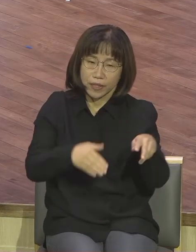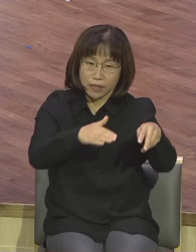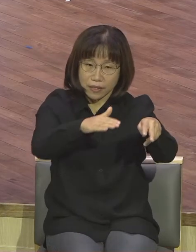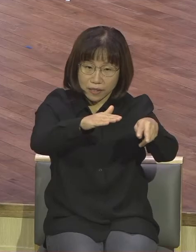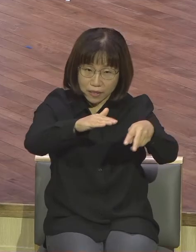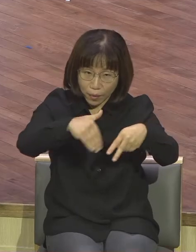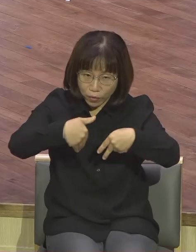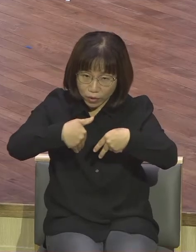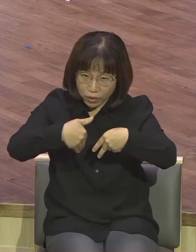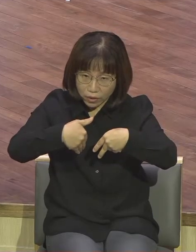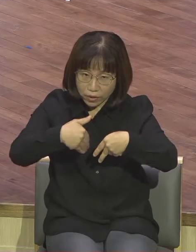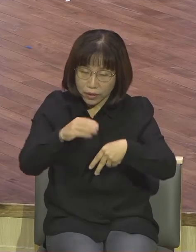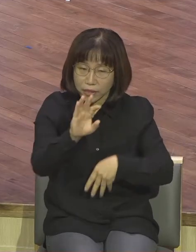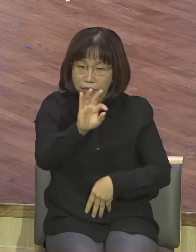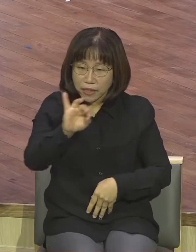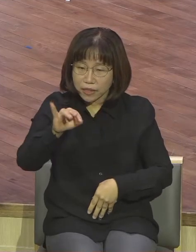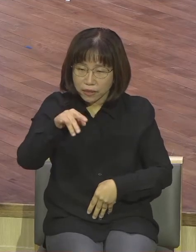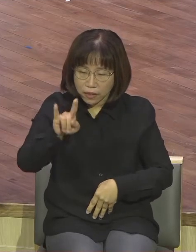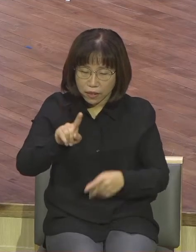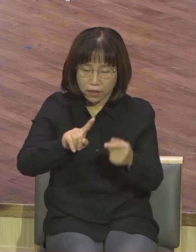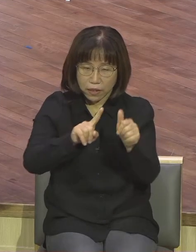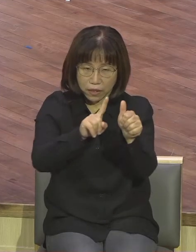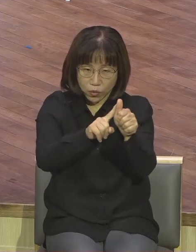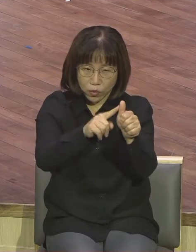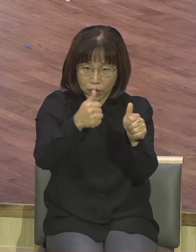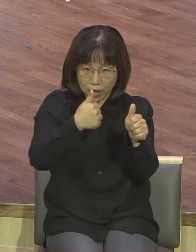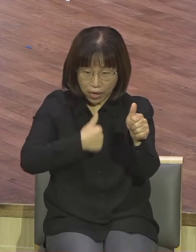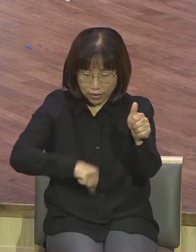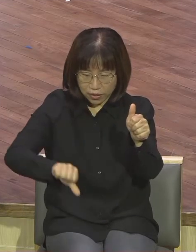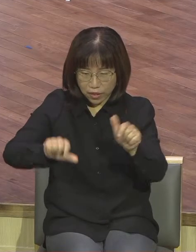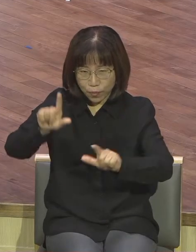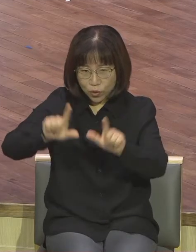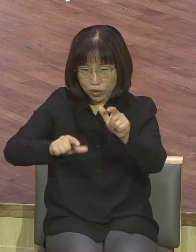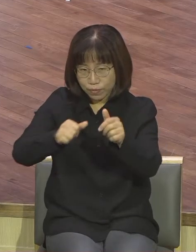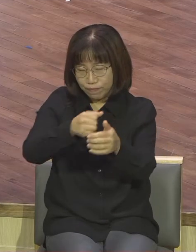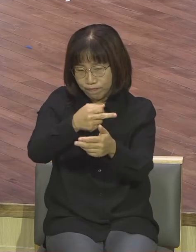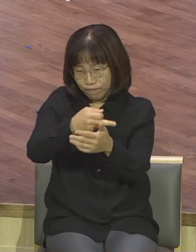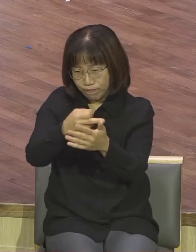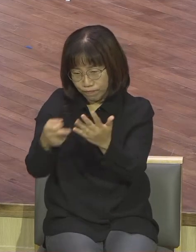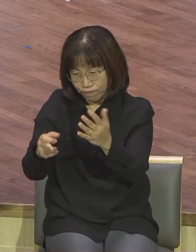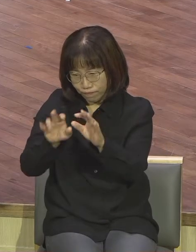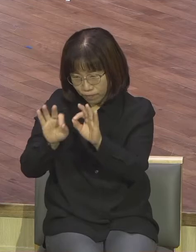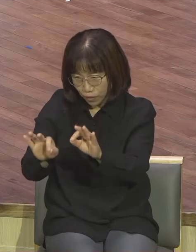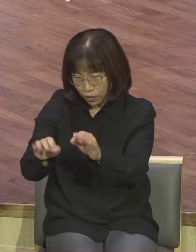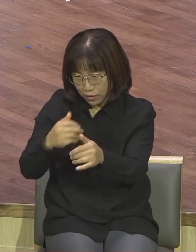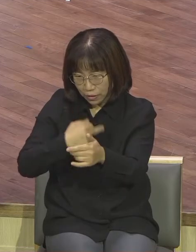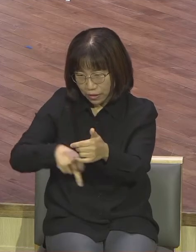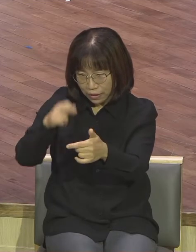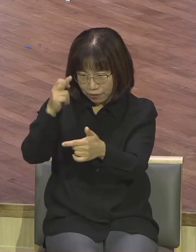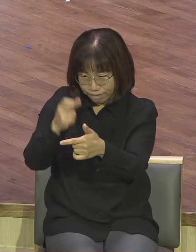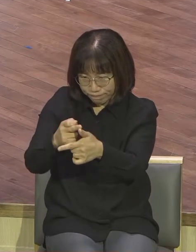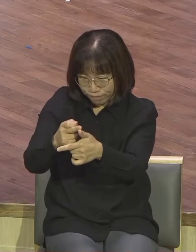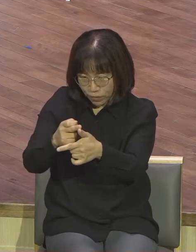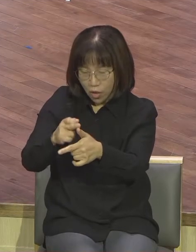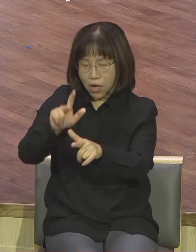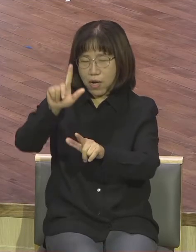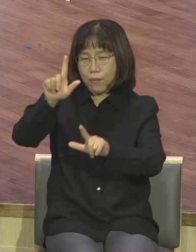이세와 그 아들들이 올 때에 장남이었던 이 엘리압을 딱 보고 보는데 그가